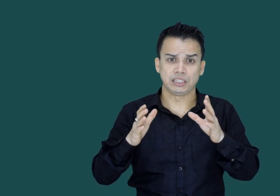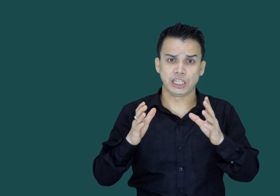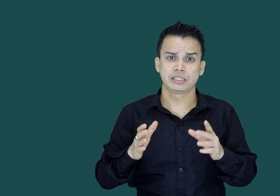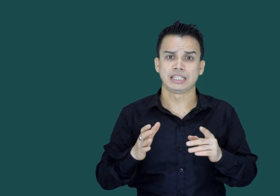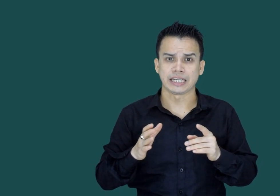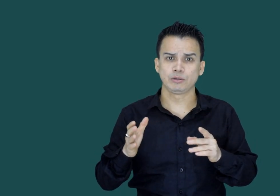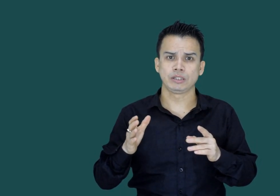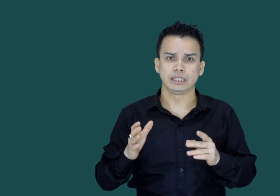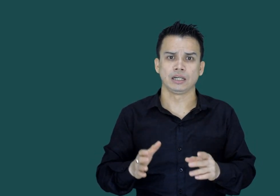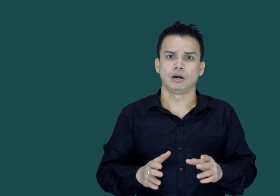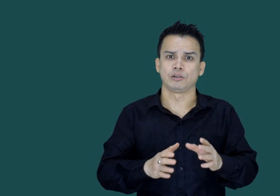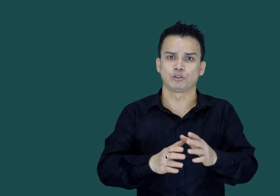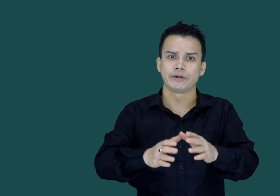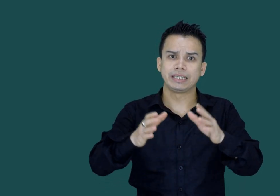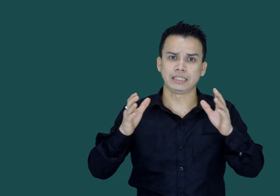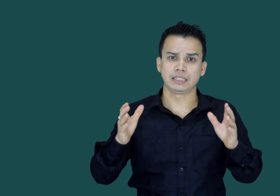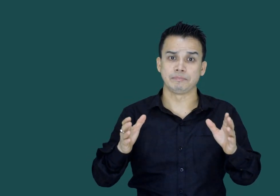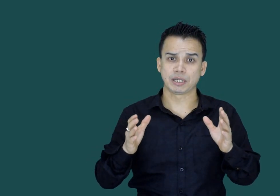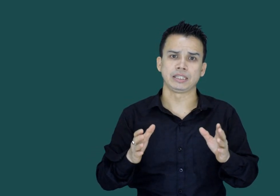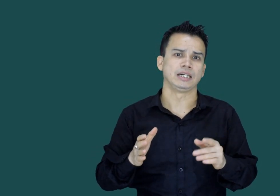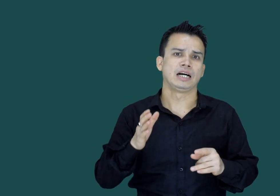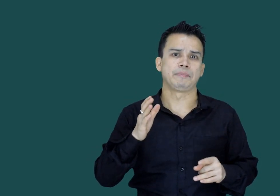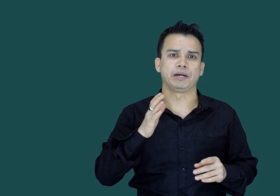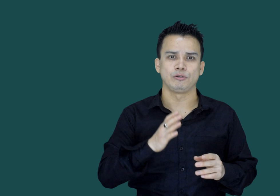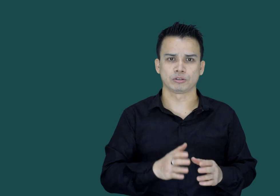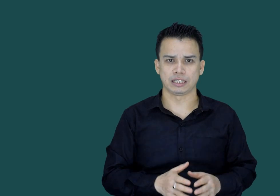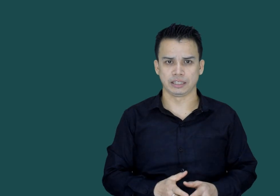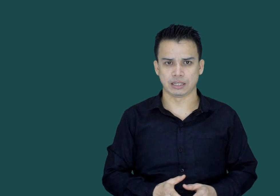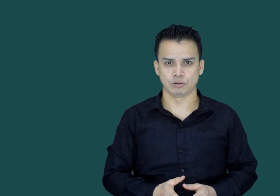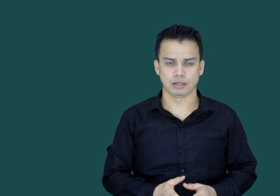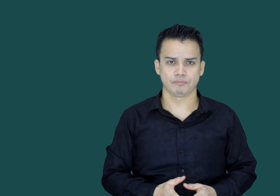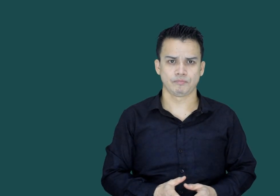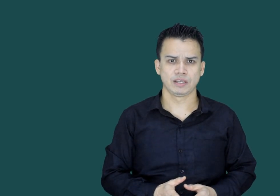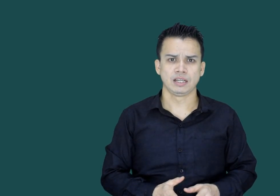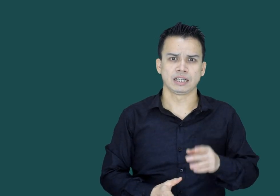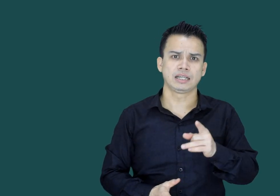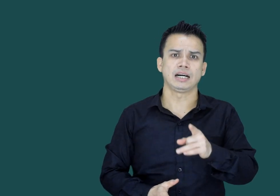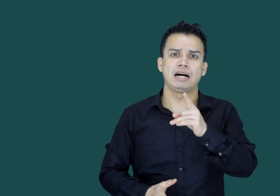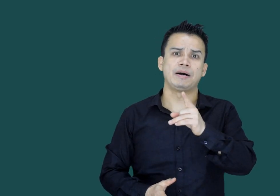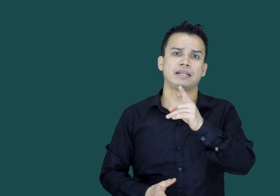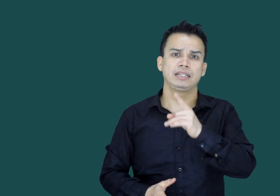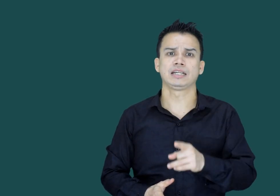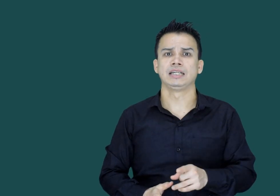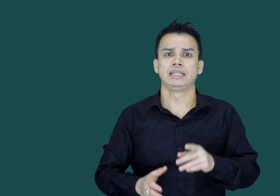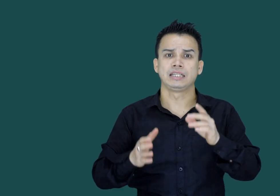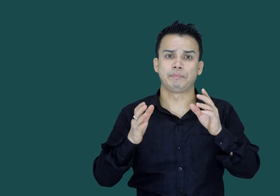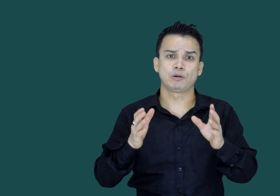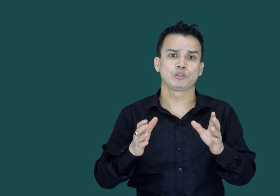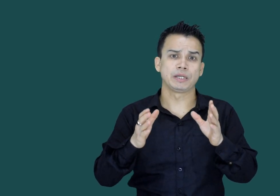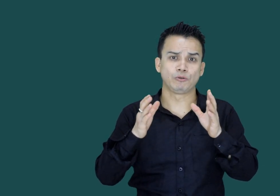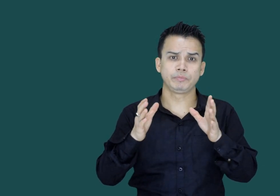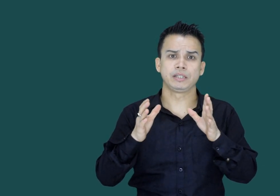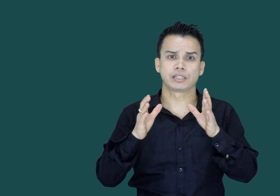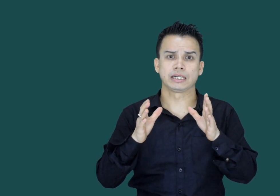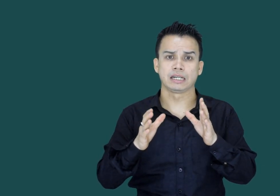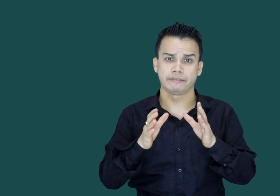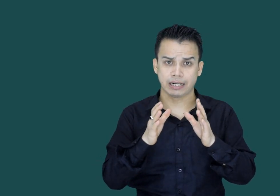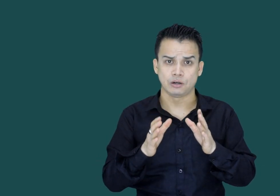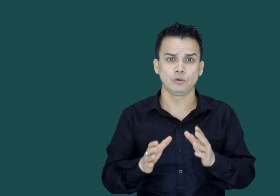دیش کی سی سوبرنیتی کے پتی اپنا یوگ دان دینا ہوگا اگر ہمارے گھر یا پروس میں کوئی بھی نشا کرنے والا ہو